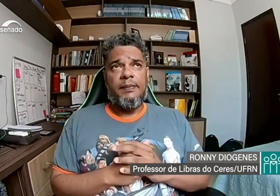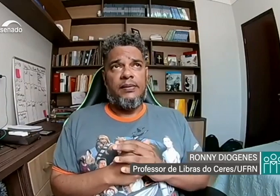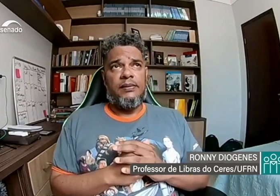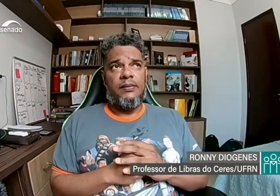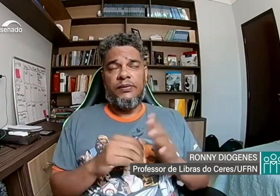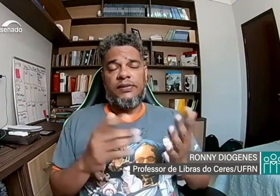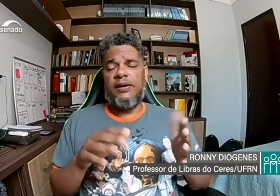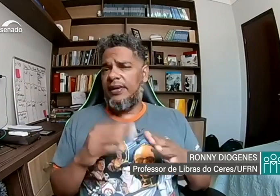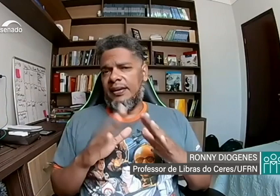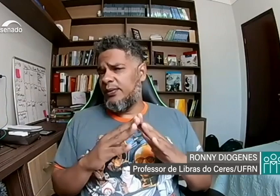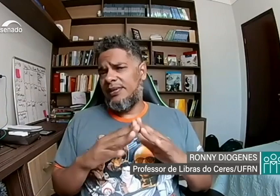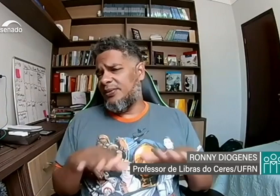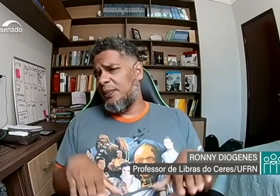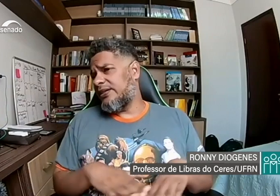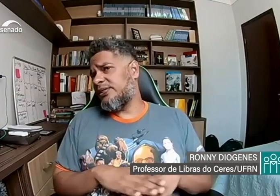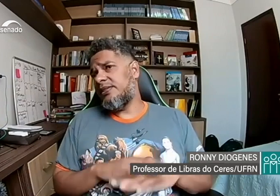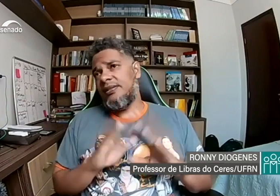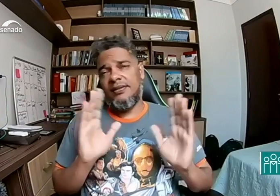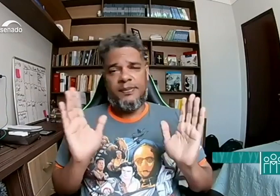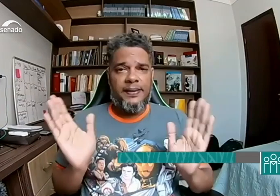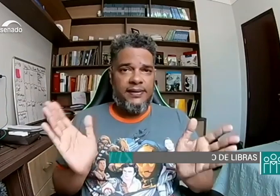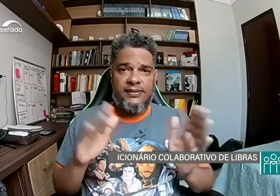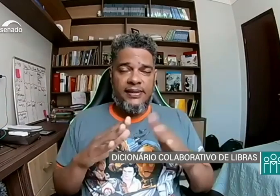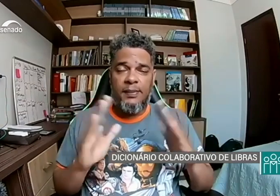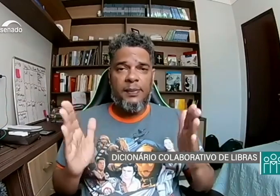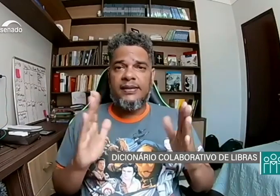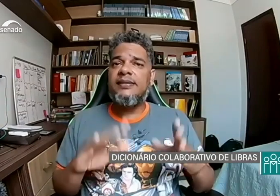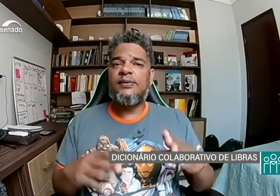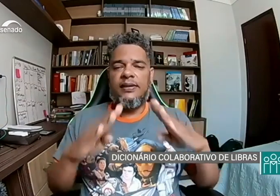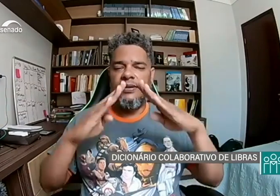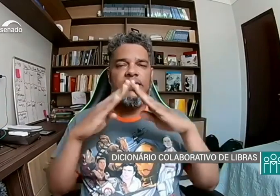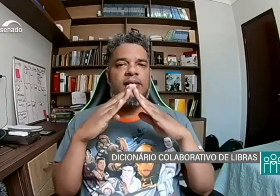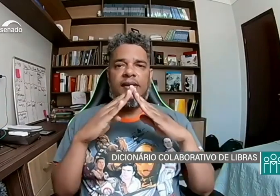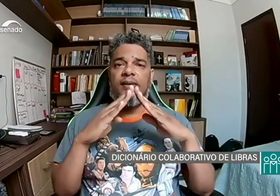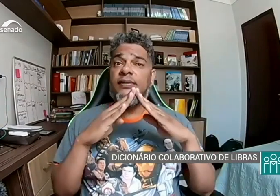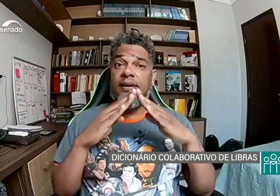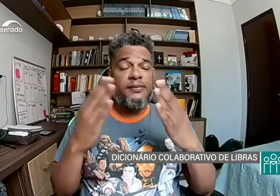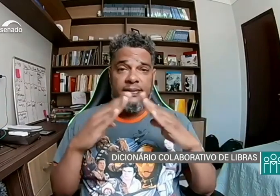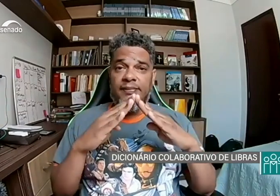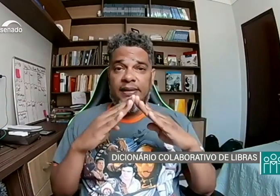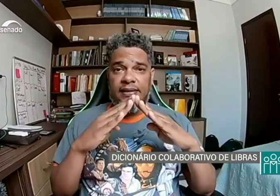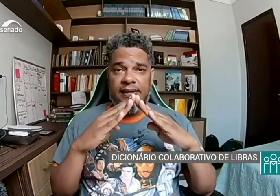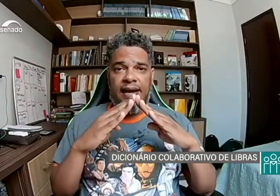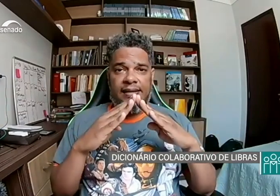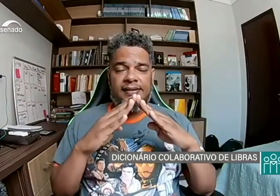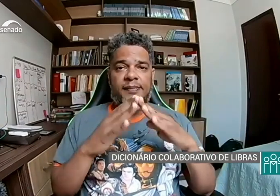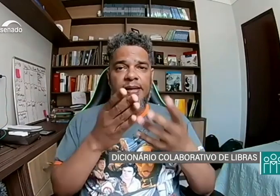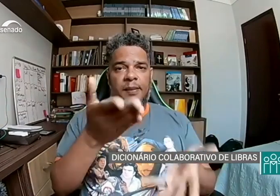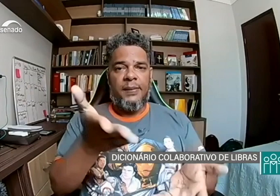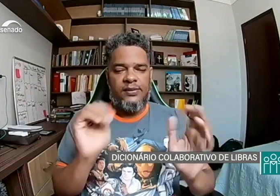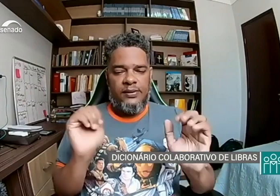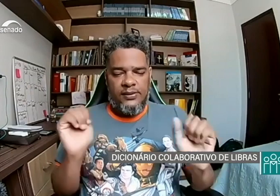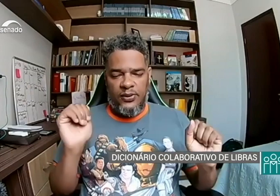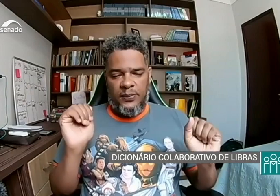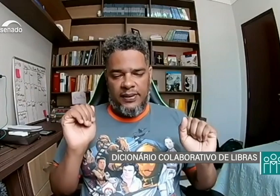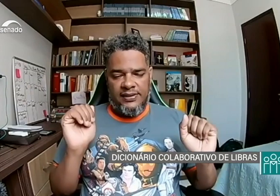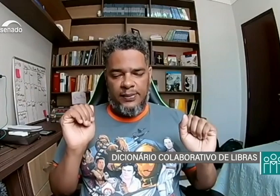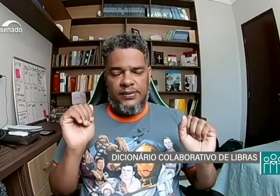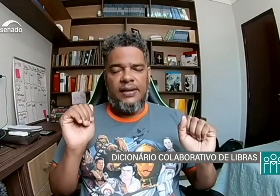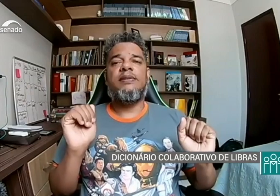um sinal que é usado em bastantes países, né? Que é bem parecido, né? Que é o sinal de casa. Mas olha só, por exemplo, o sinal de